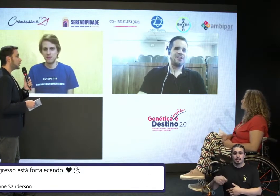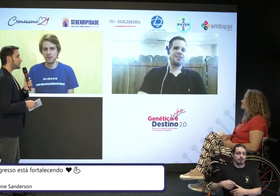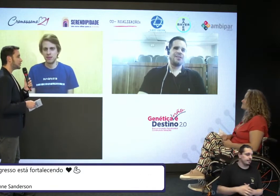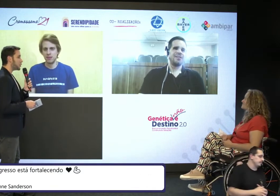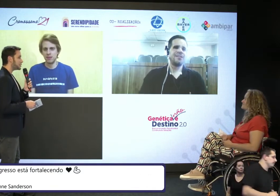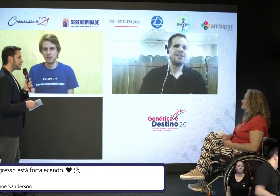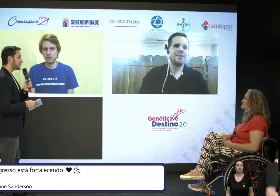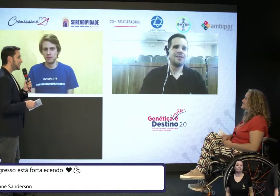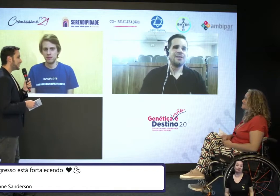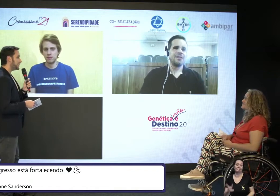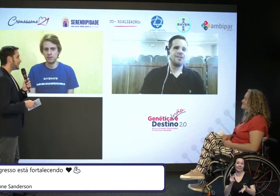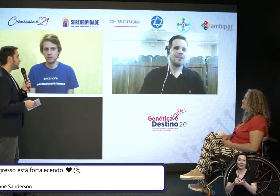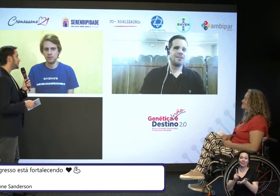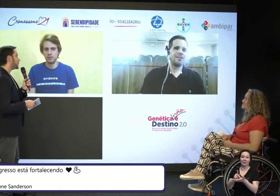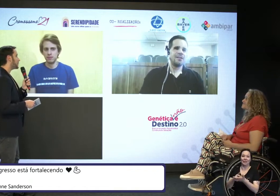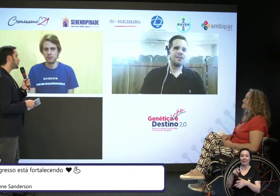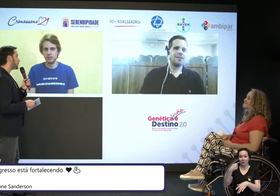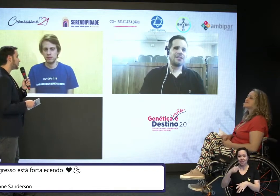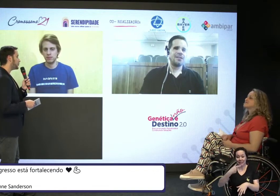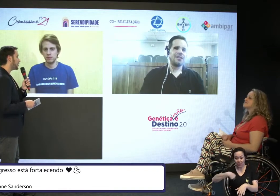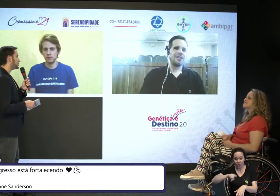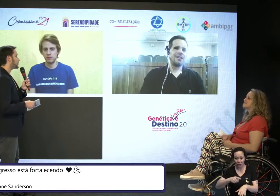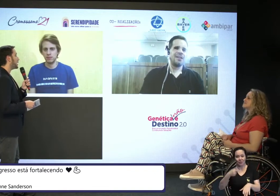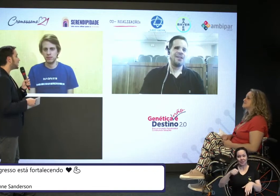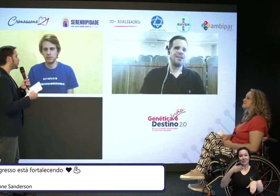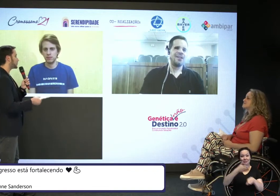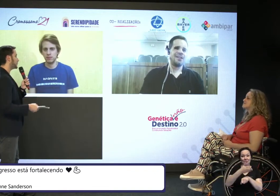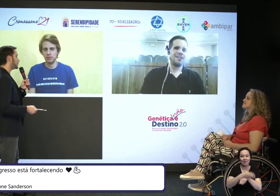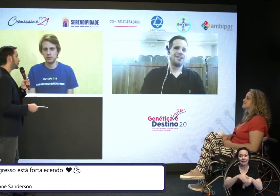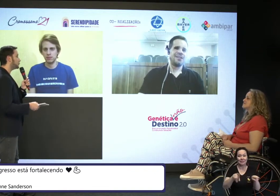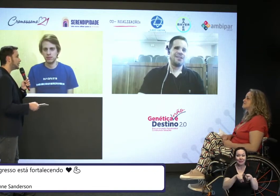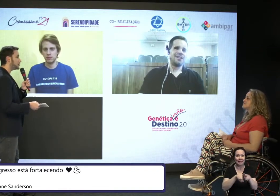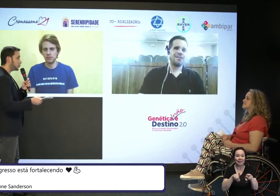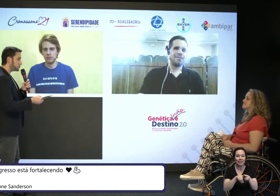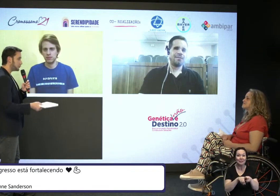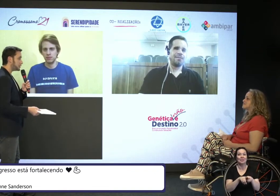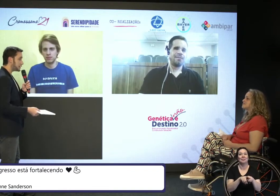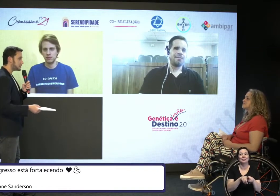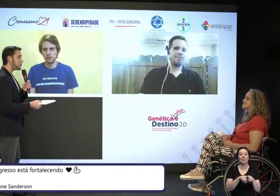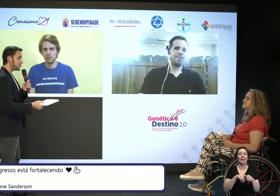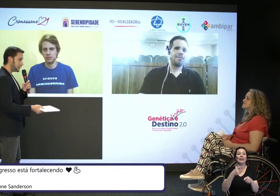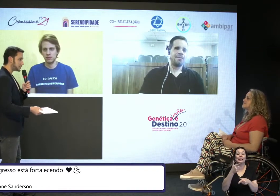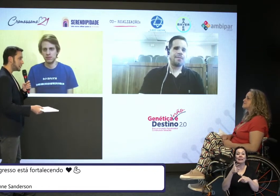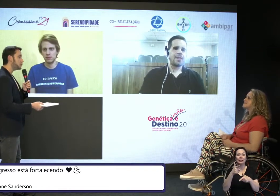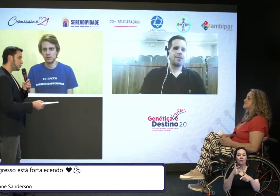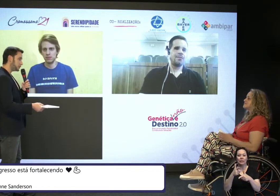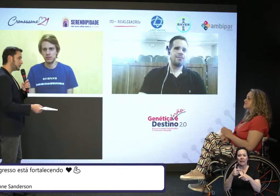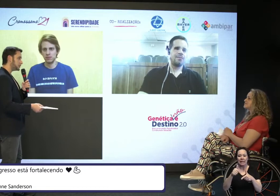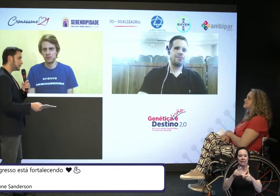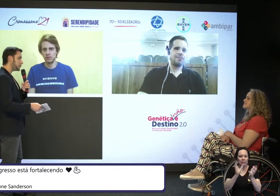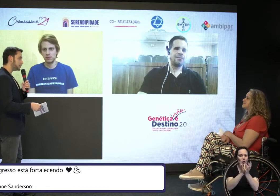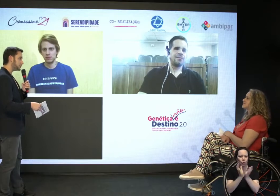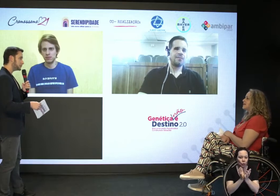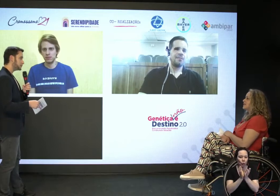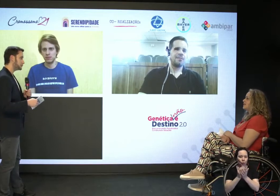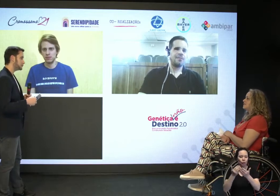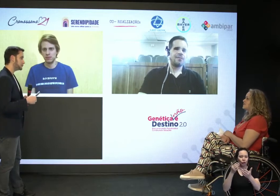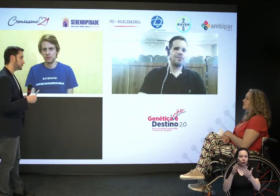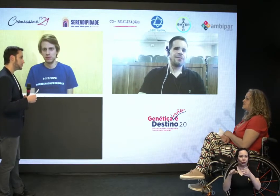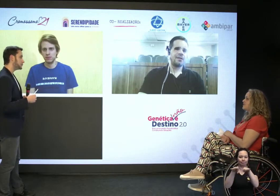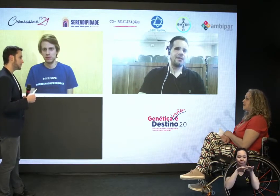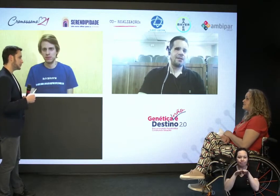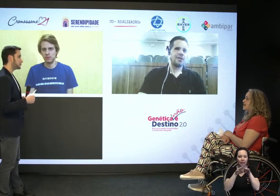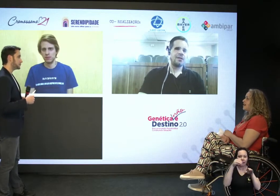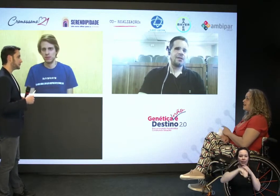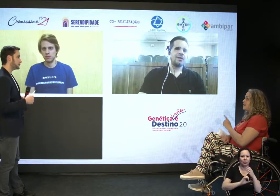nada sobre nós sem nós. E esse ensinamento, essa vivência é de vocês. Então, ter esse grupo de afinidades na empresa é muito importante, né, Tabata? Não,